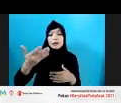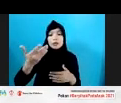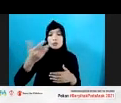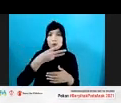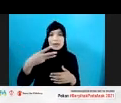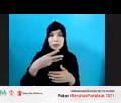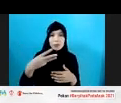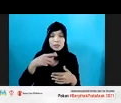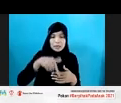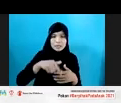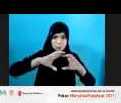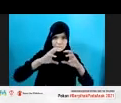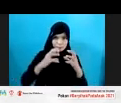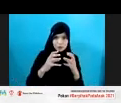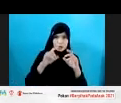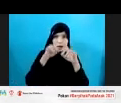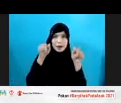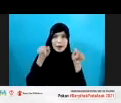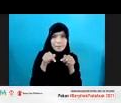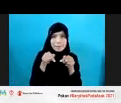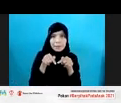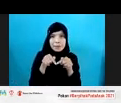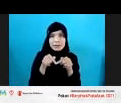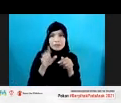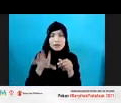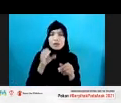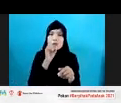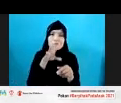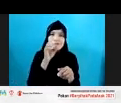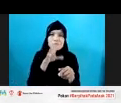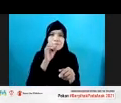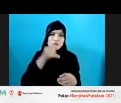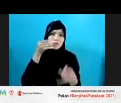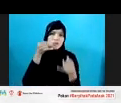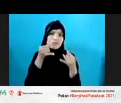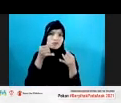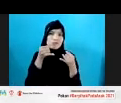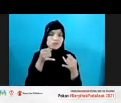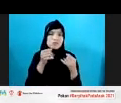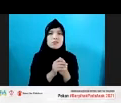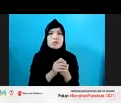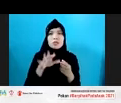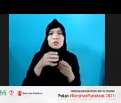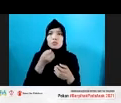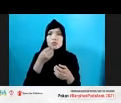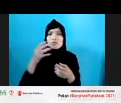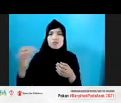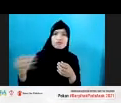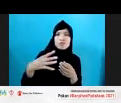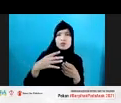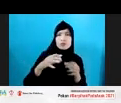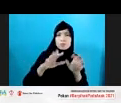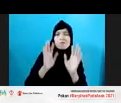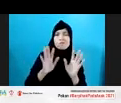material tadi itu. Orang mengomentari, mencaci maki, memberikan respon terhadap berbagai